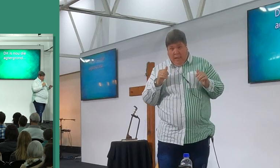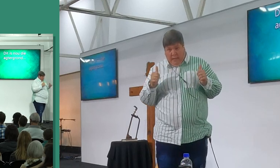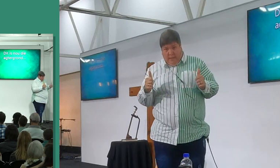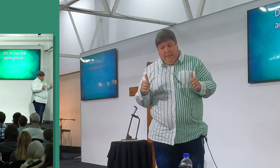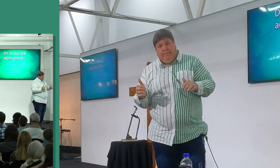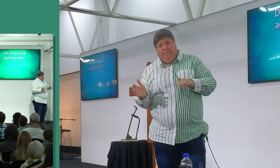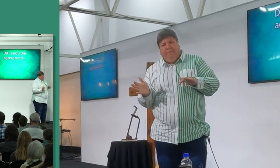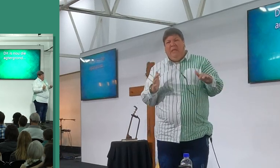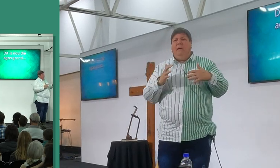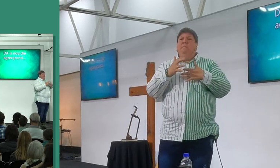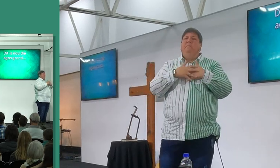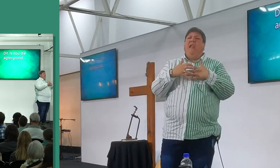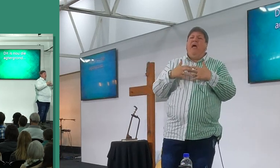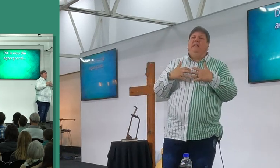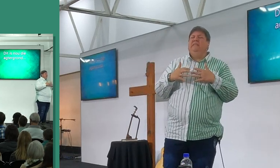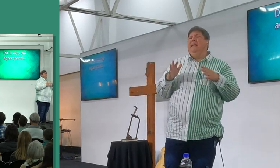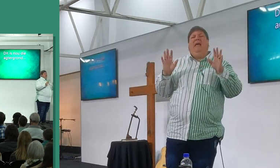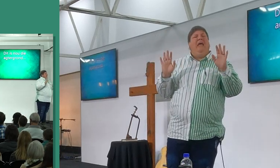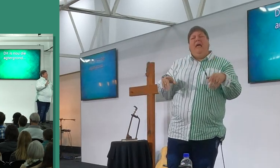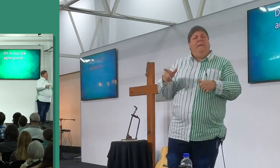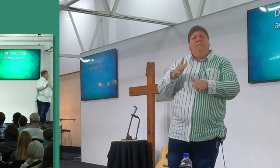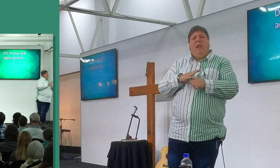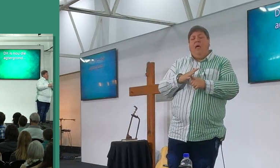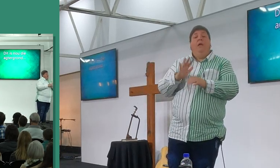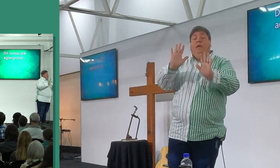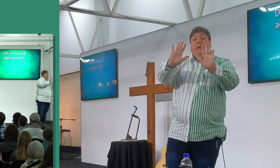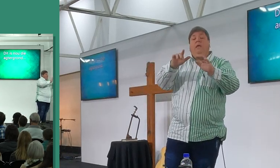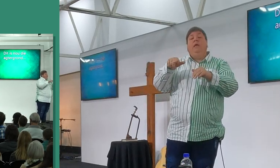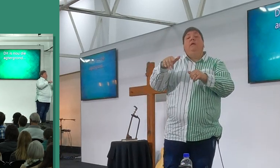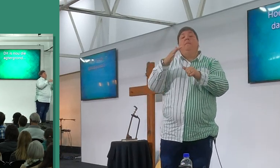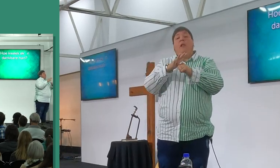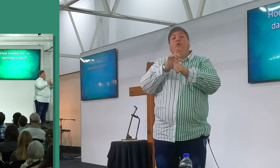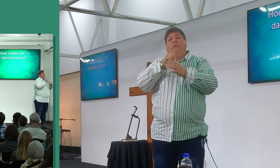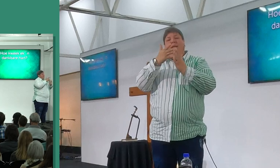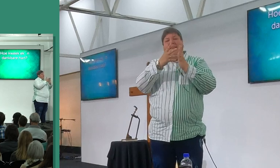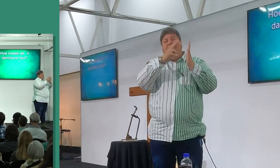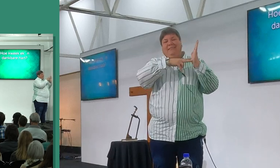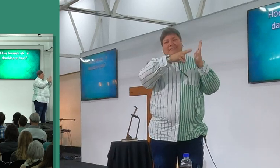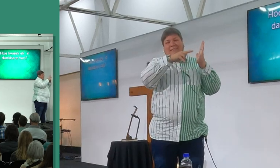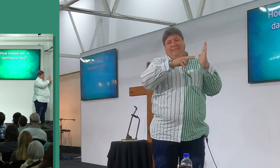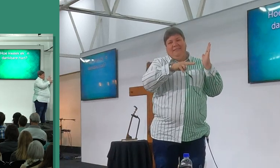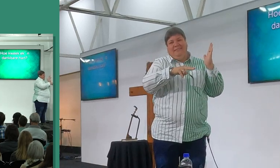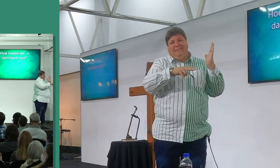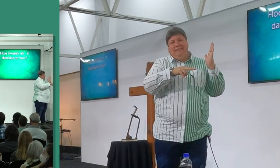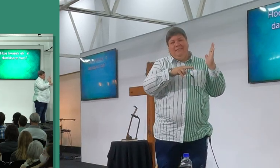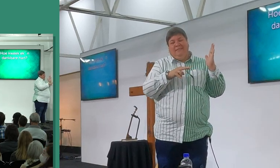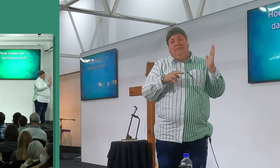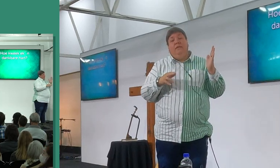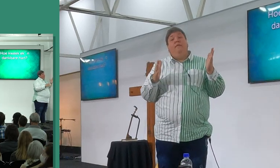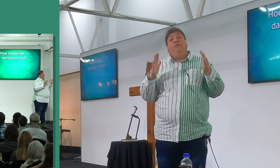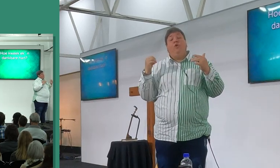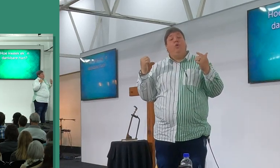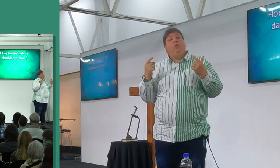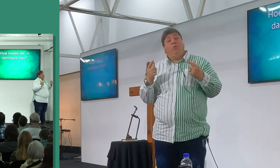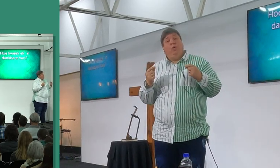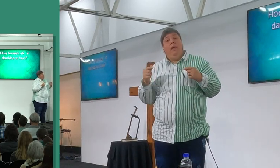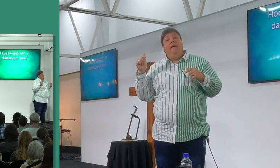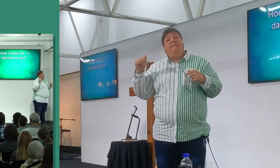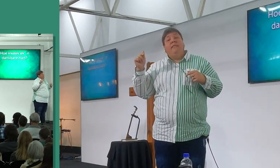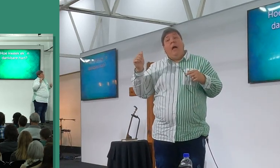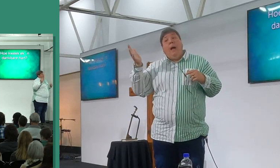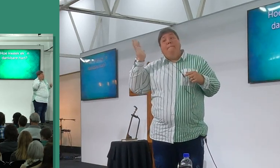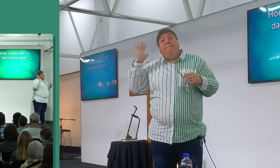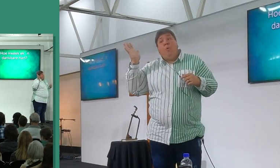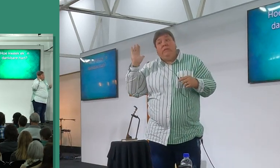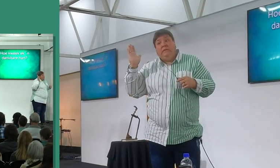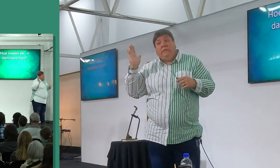dis is een akelige onderwerp, oor te praat, maar dis belangrijk om dit te verstaan, as ons nou die tekst gaan lees, ok, maar, voordat ons dit doen, wil ek met julle sê, vandagse boodskap,